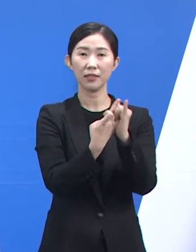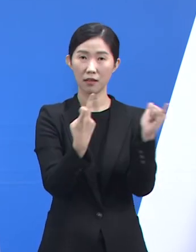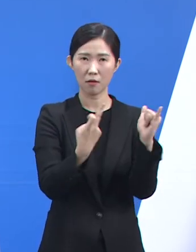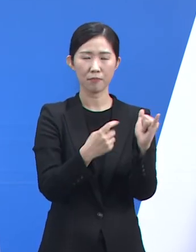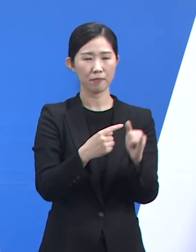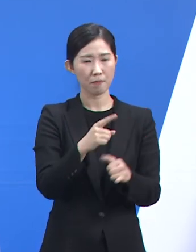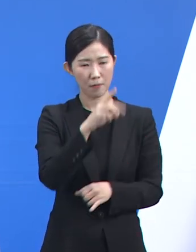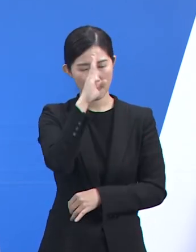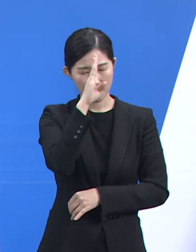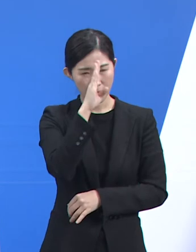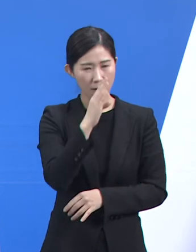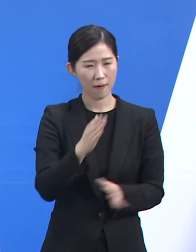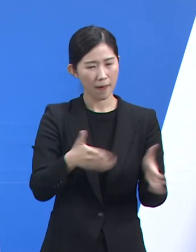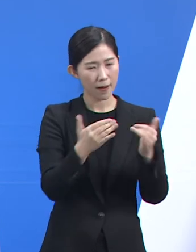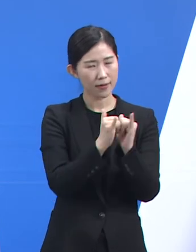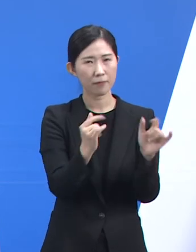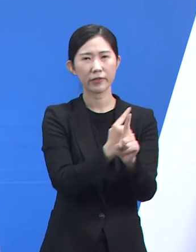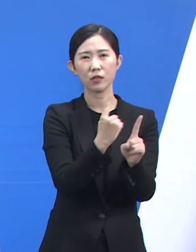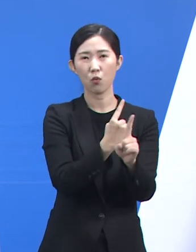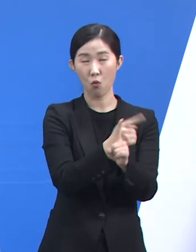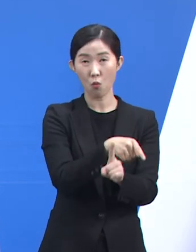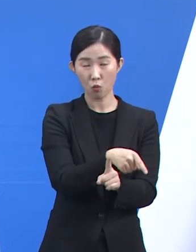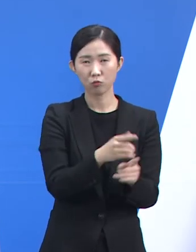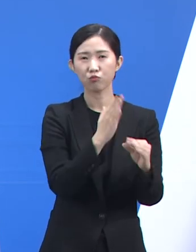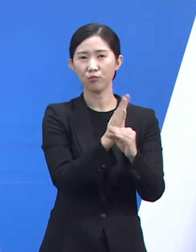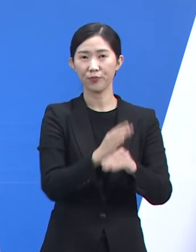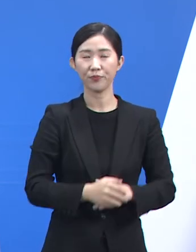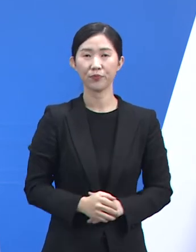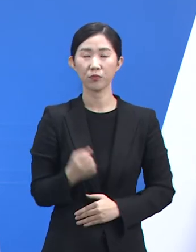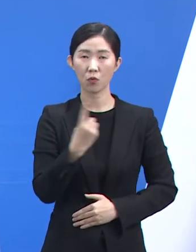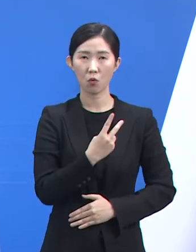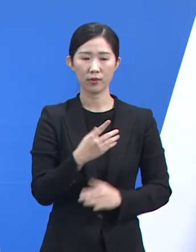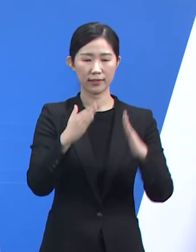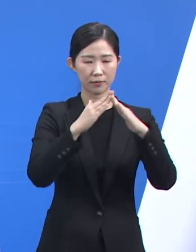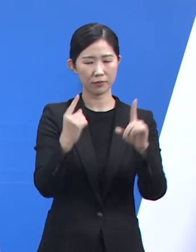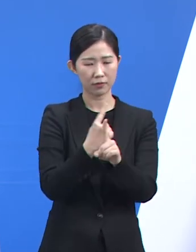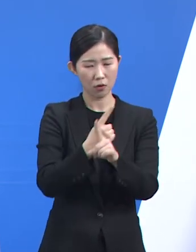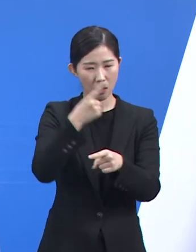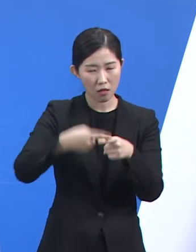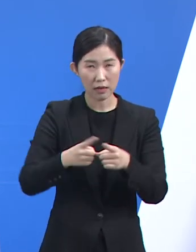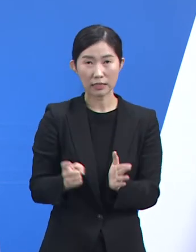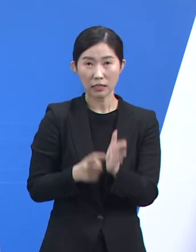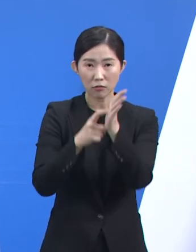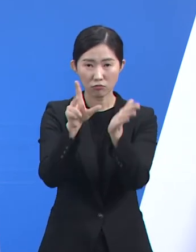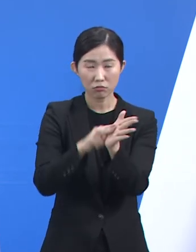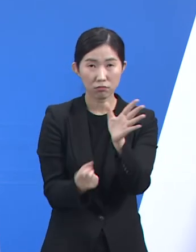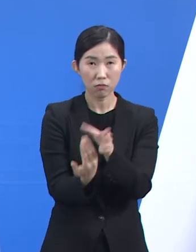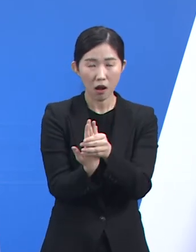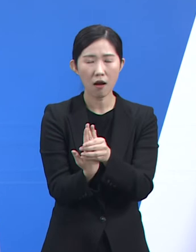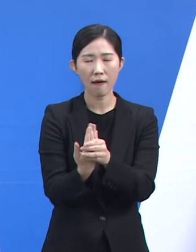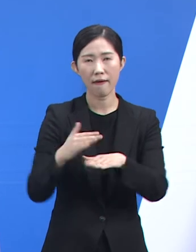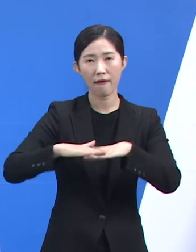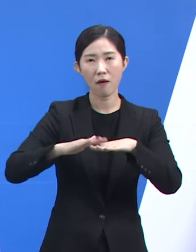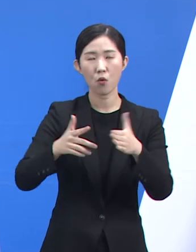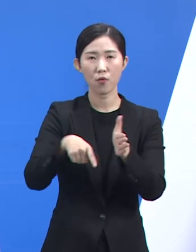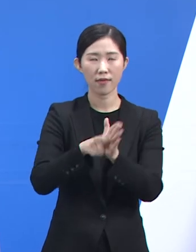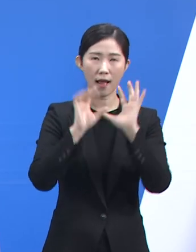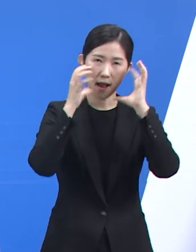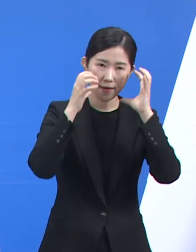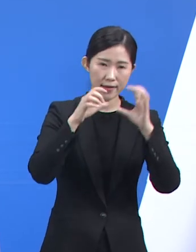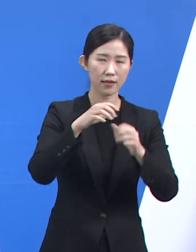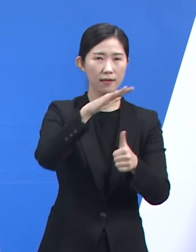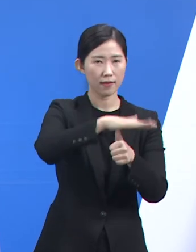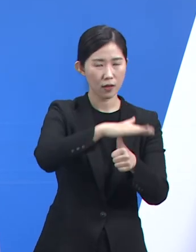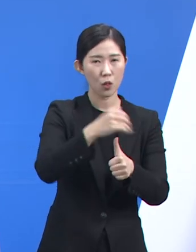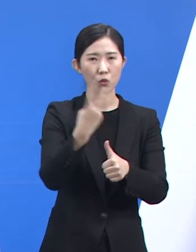신속하게 대응하고 있습니다. 경기도는 재택치료 중 응급사항에 신속히 대응할 수 있도록 소아, 분만, 투석 등